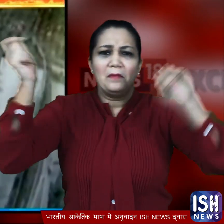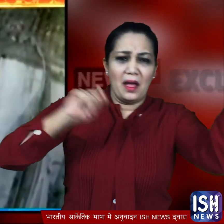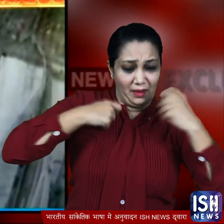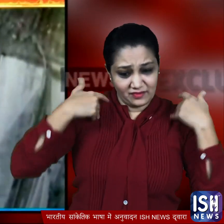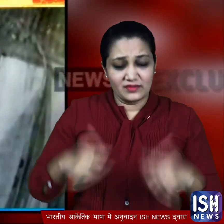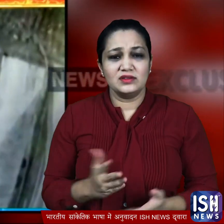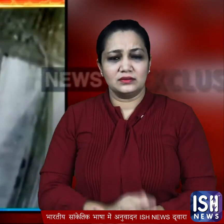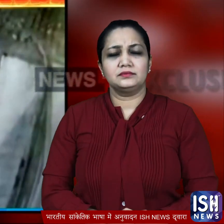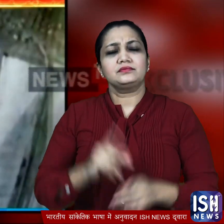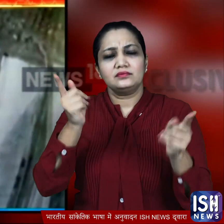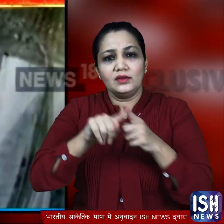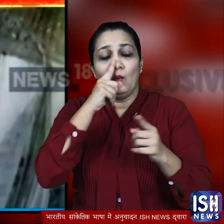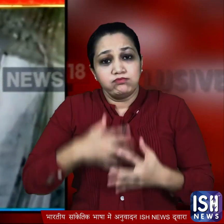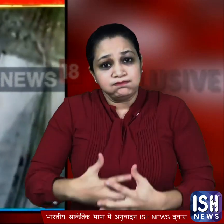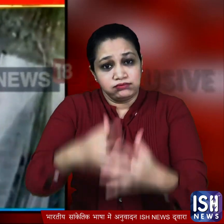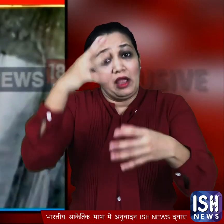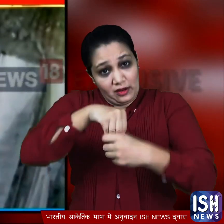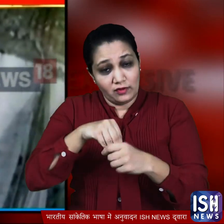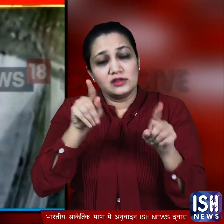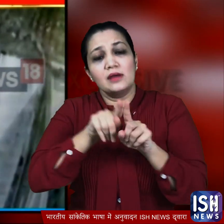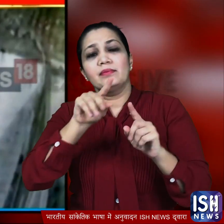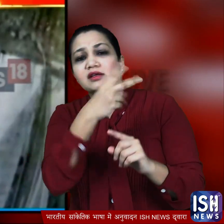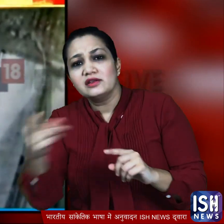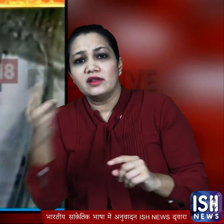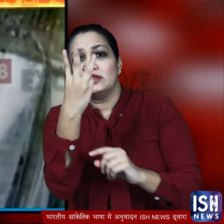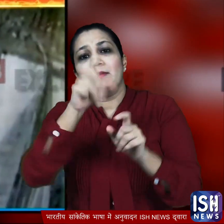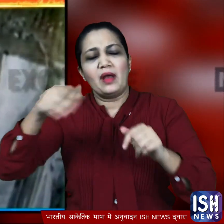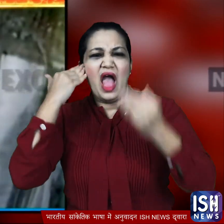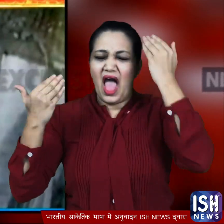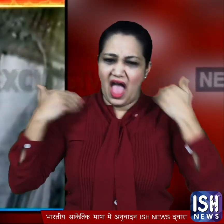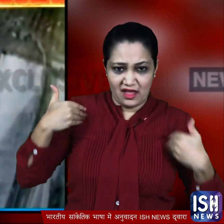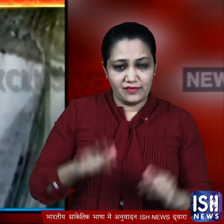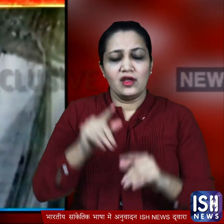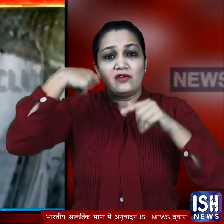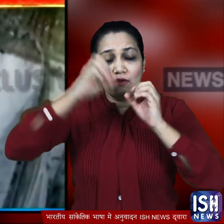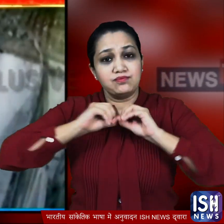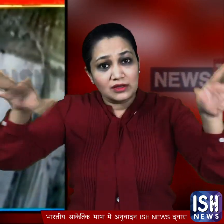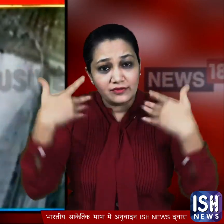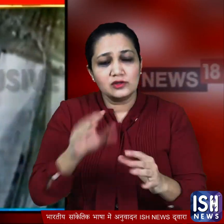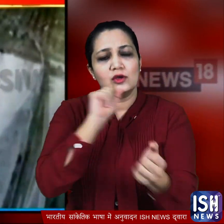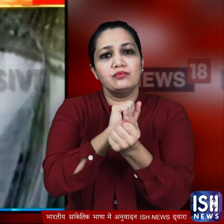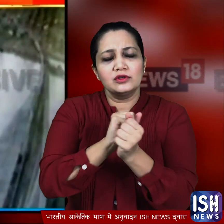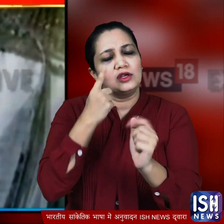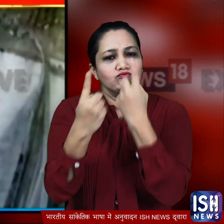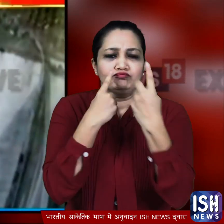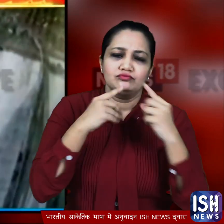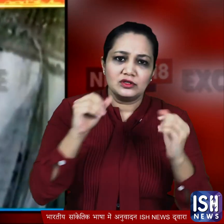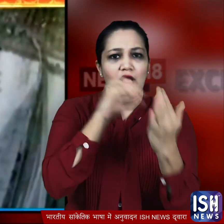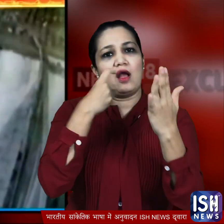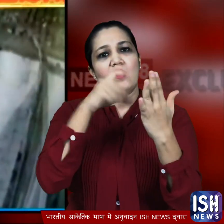बताय गया कि इस घटना में गर्वती महिला समेत परिवार के तीन लोग गायल हो गए वीडियो वाइरल होने के बाद पुलिस ने इस मामले में केस दर्च कर अपनी